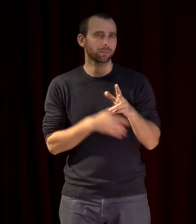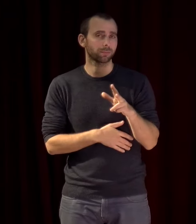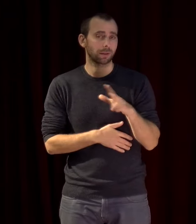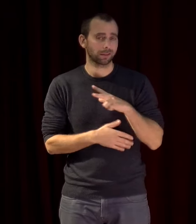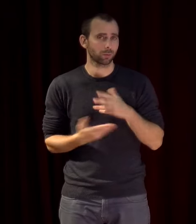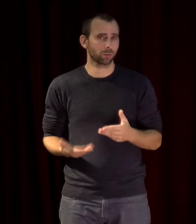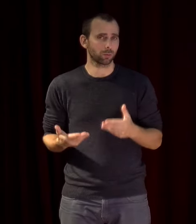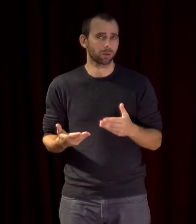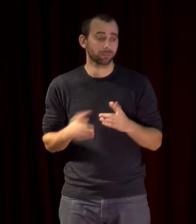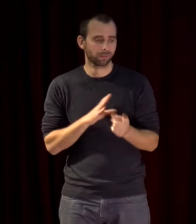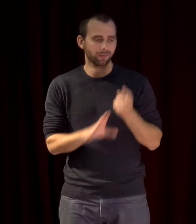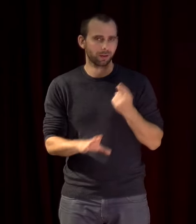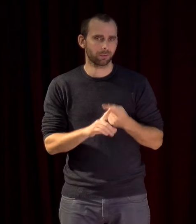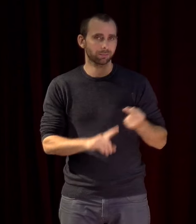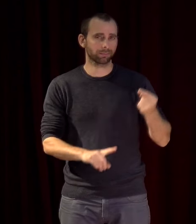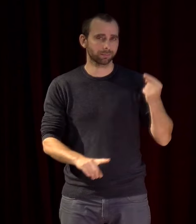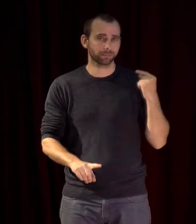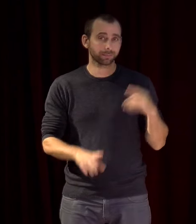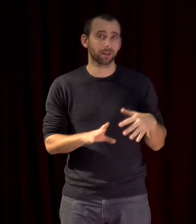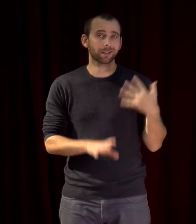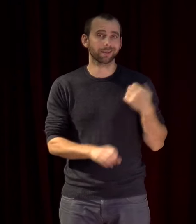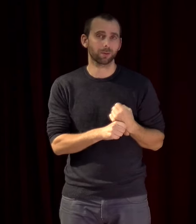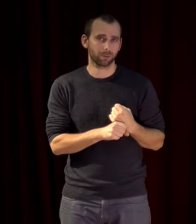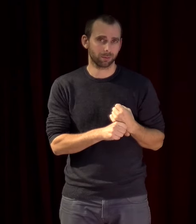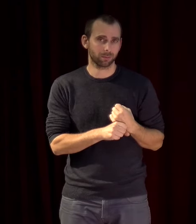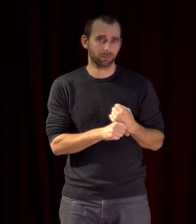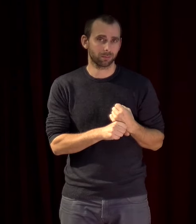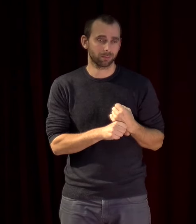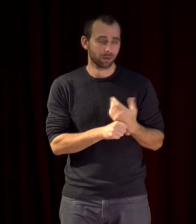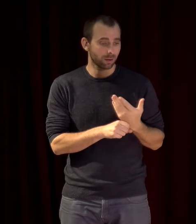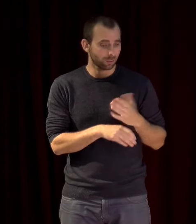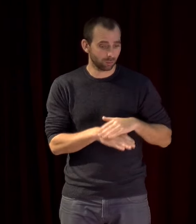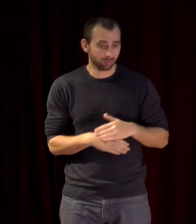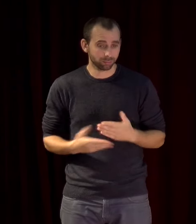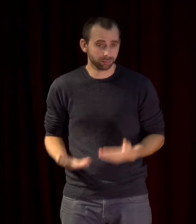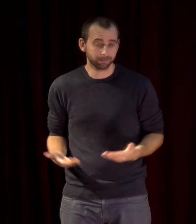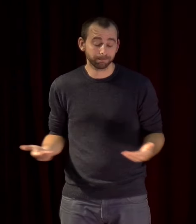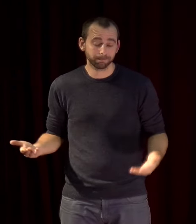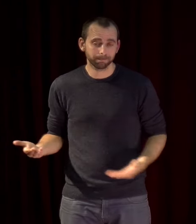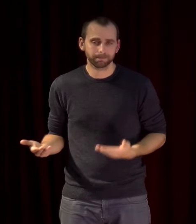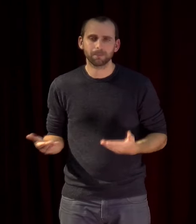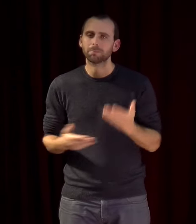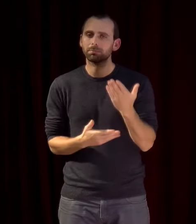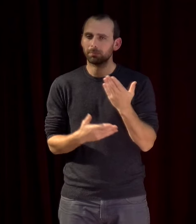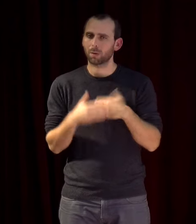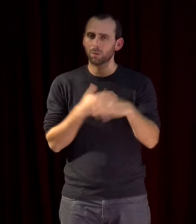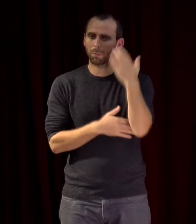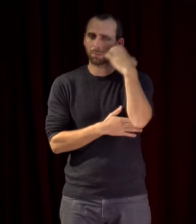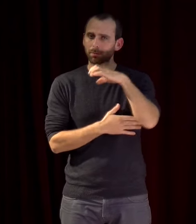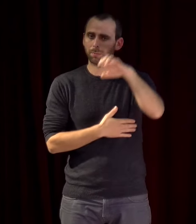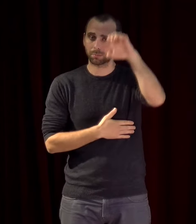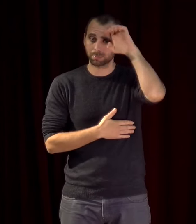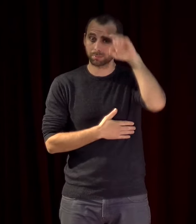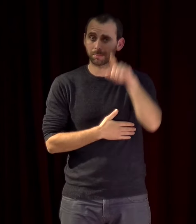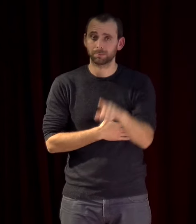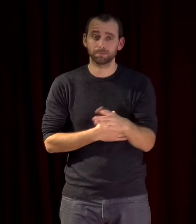ans et maintenant on n est pas j'ai l'impression que même en Europe on a un peu